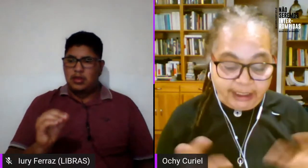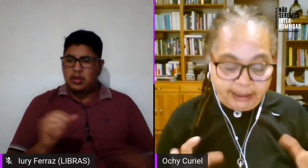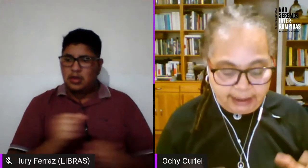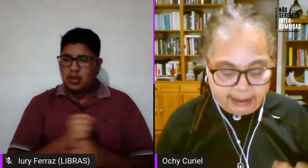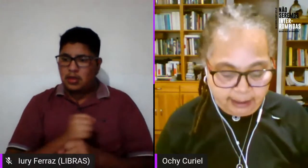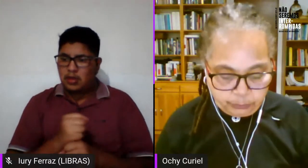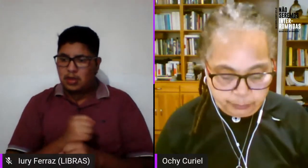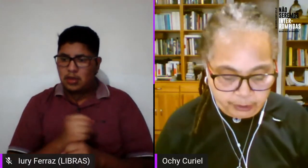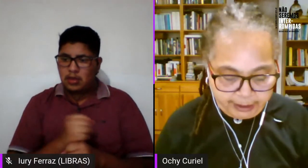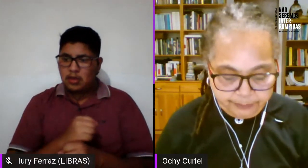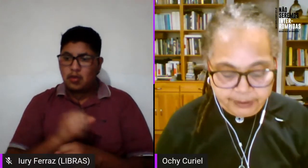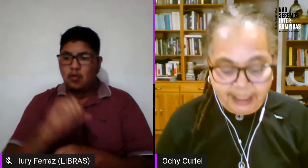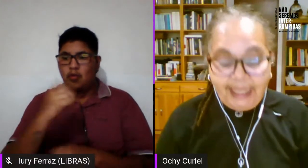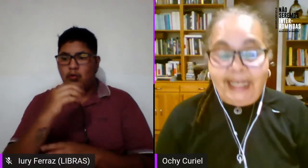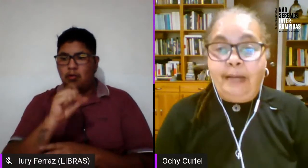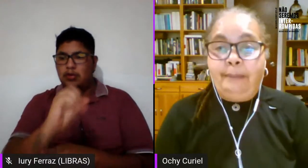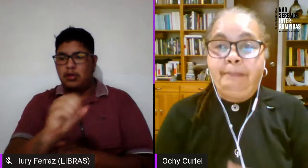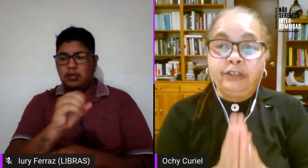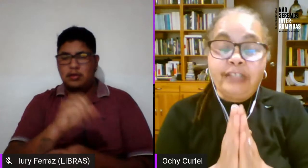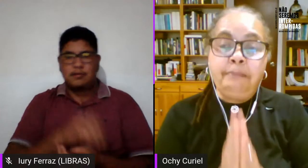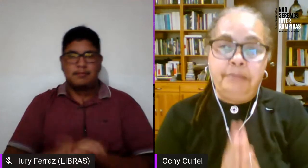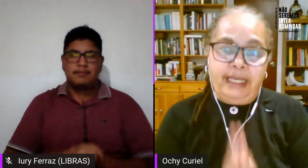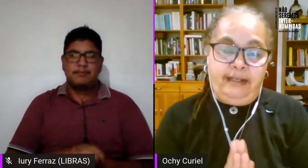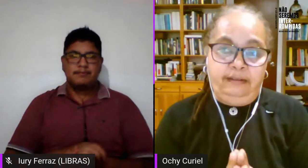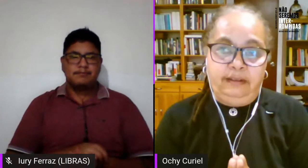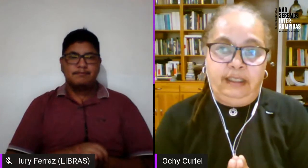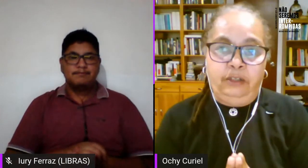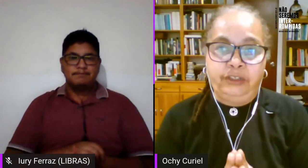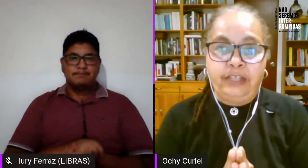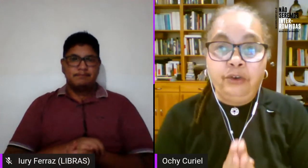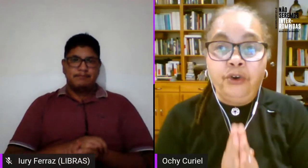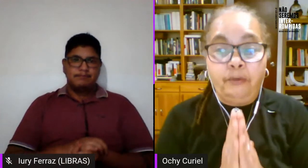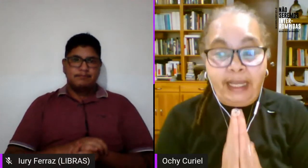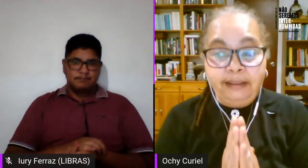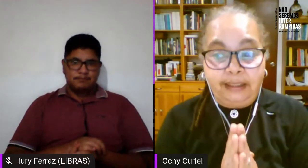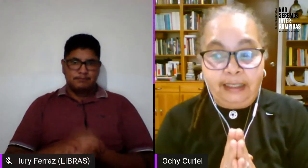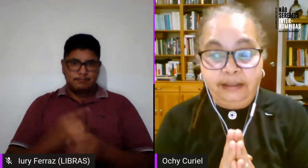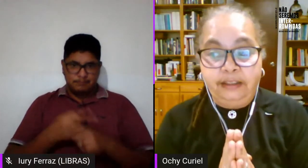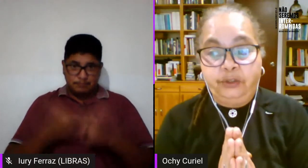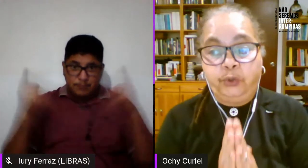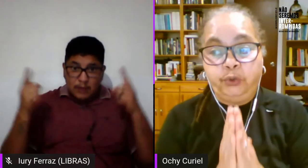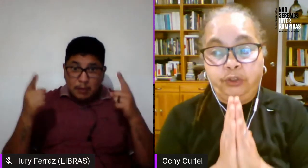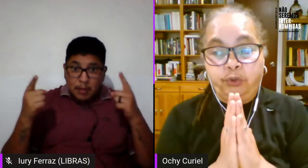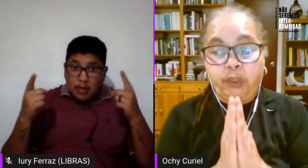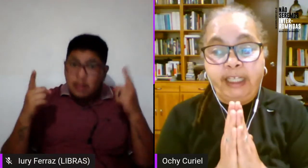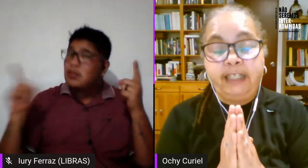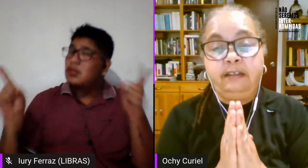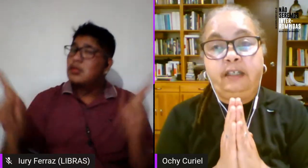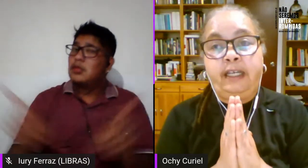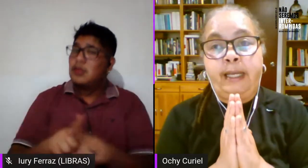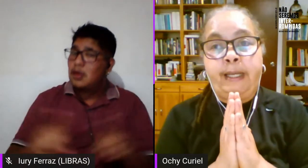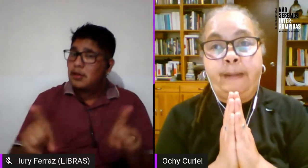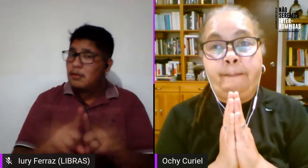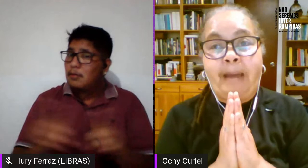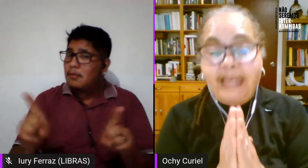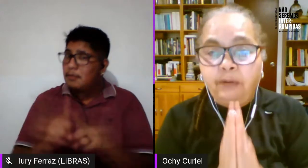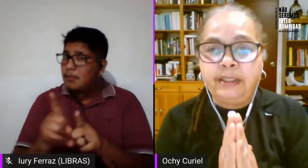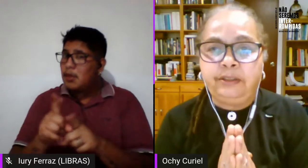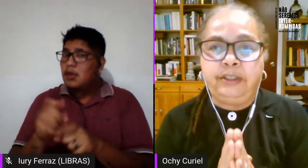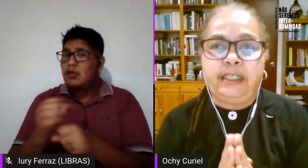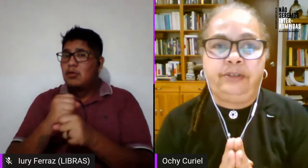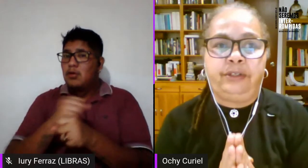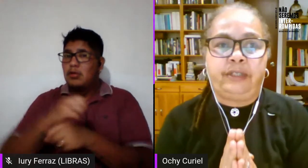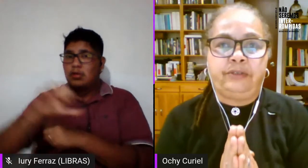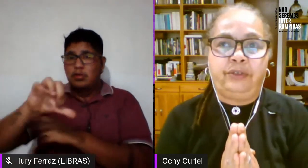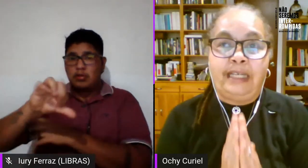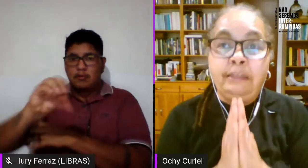80 digamos por ahí pero también en los años 90 surgen varias